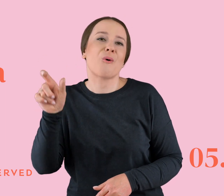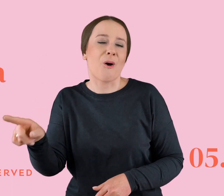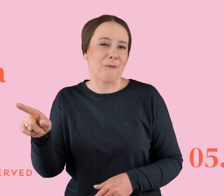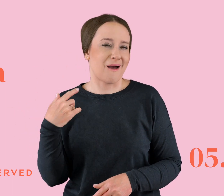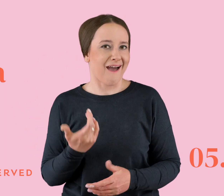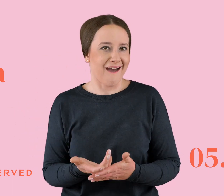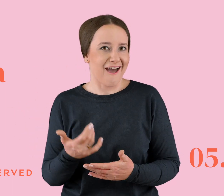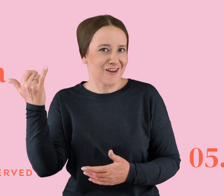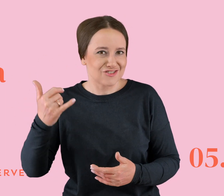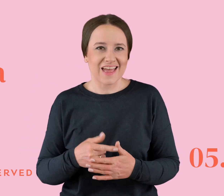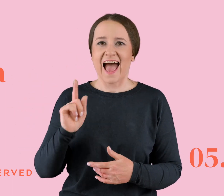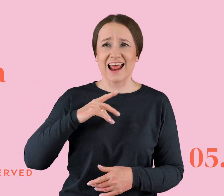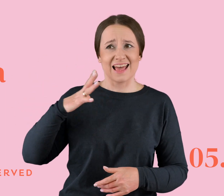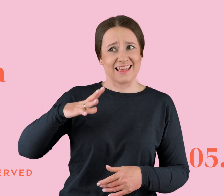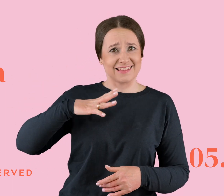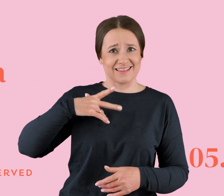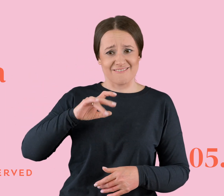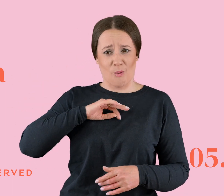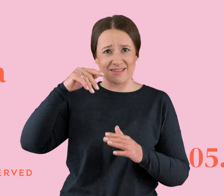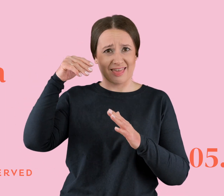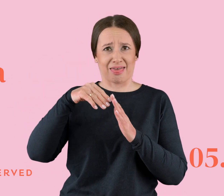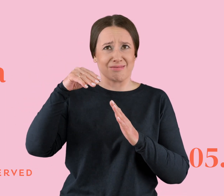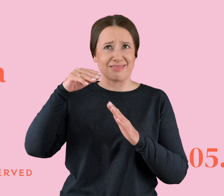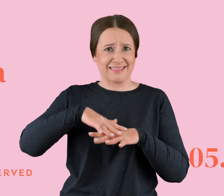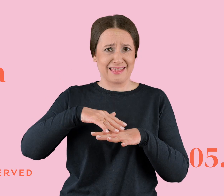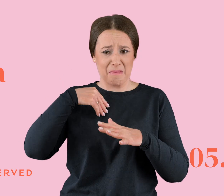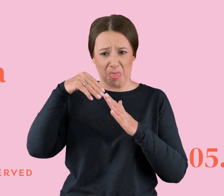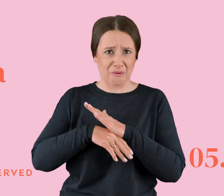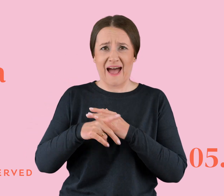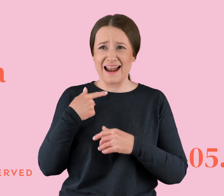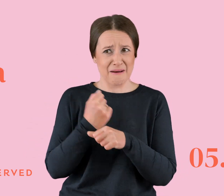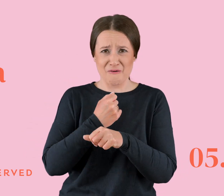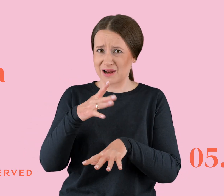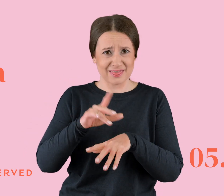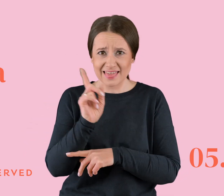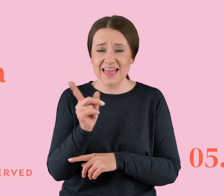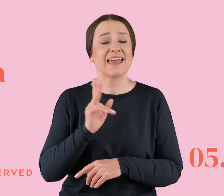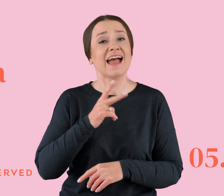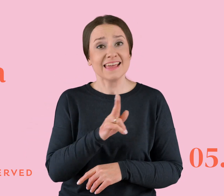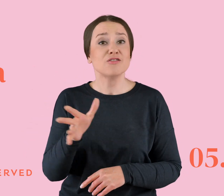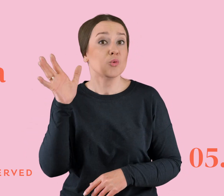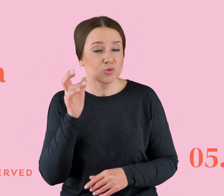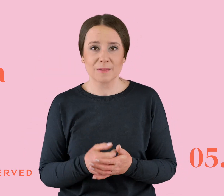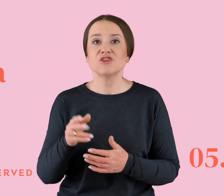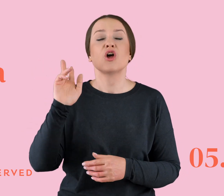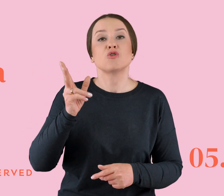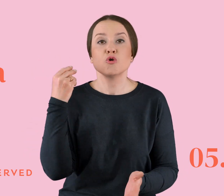niskiego poczucia własnej wartości. Ja nie wzięłam tego na poważnie, ale usłyszałam też na przykład kiedyś, że ktoś kupuje mieszkanie,